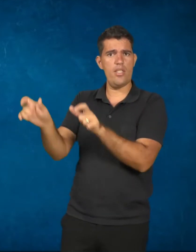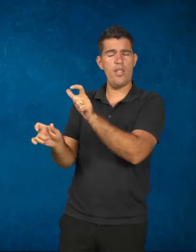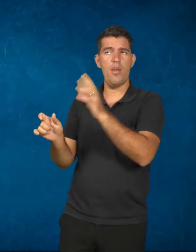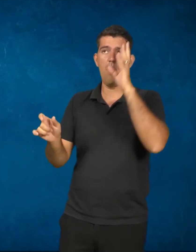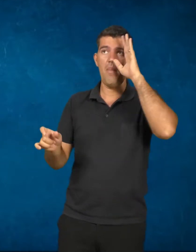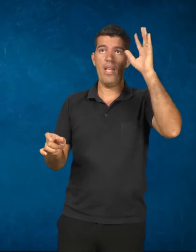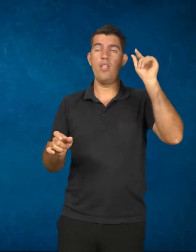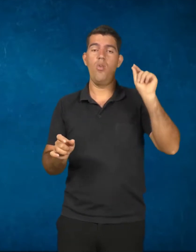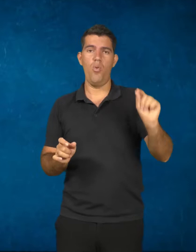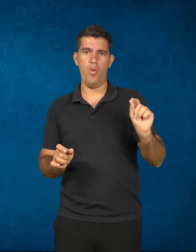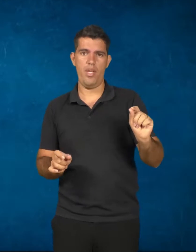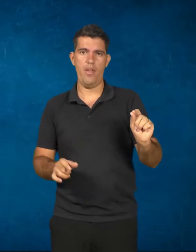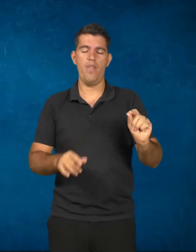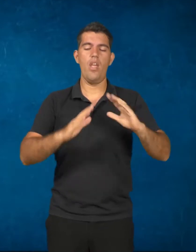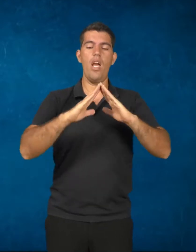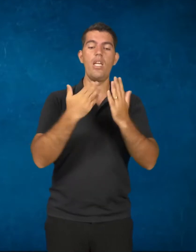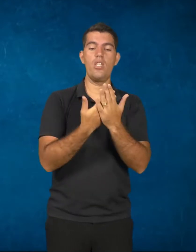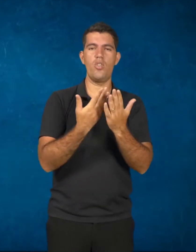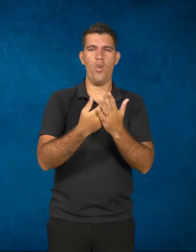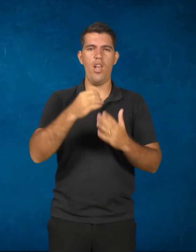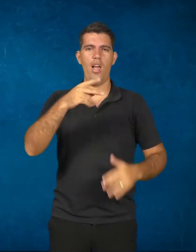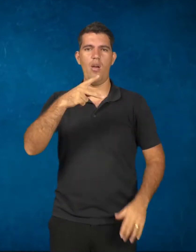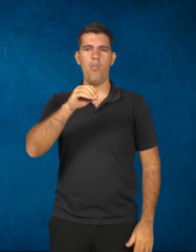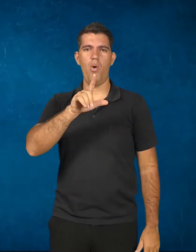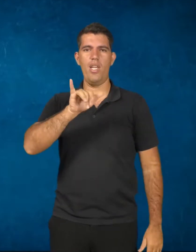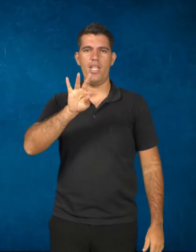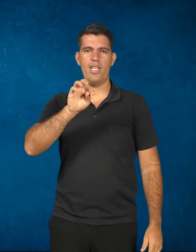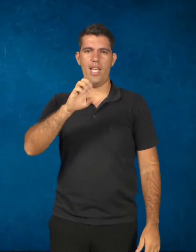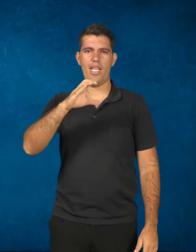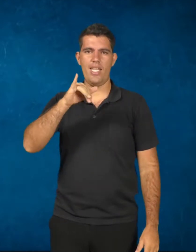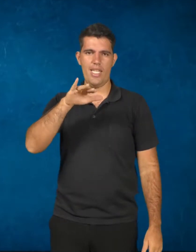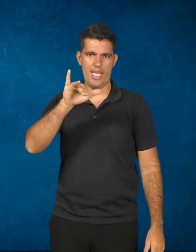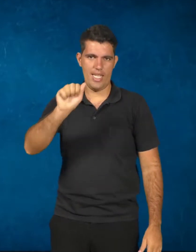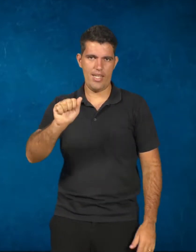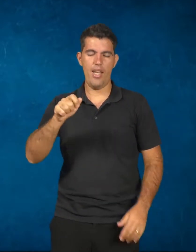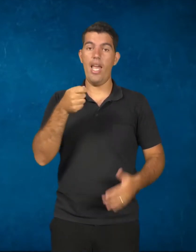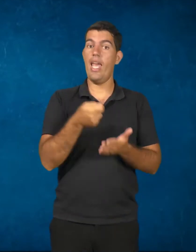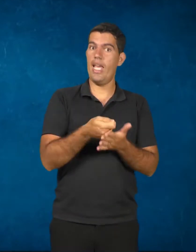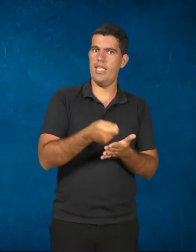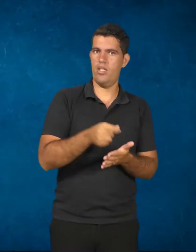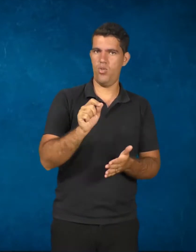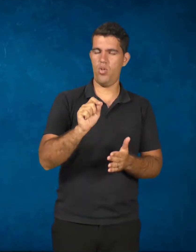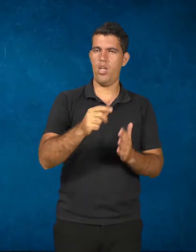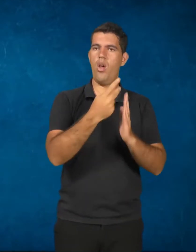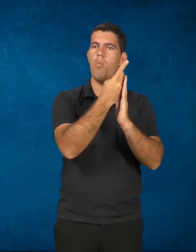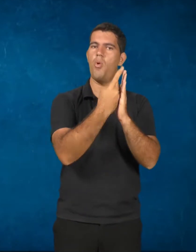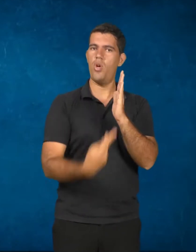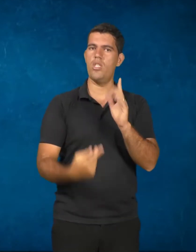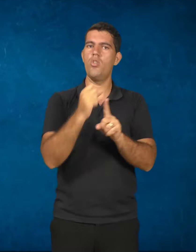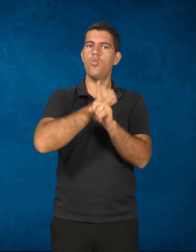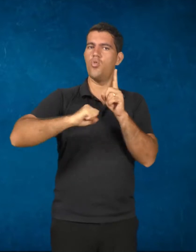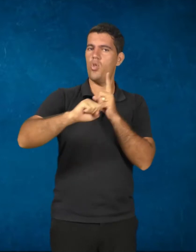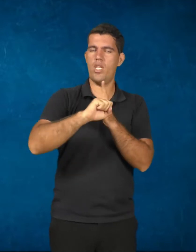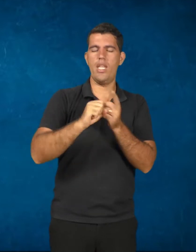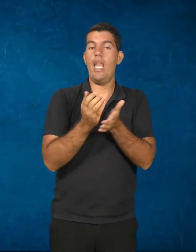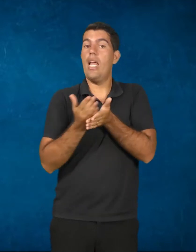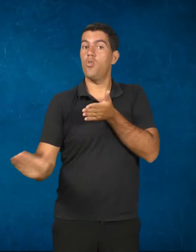seguinte, que a Escola Politécnica exige o que? Um projeto de sociedade não excludente,